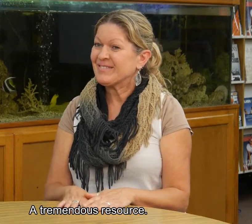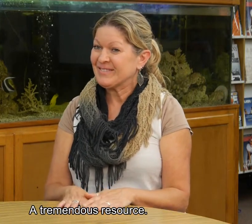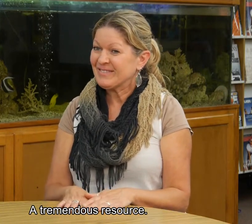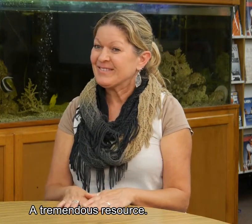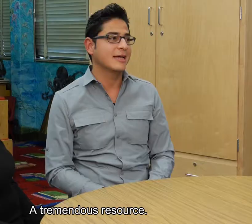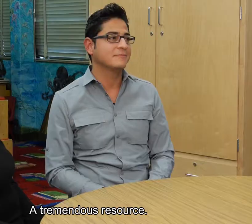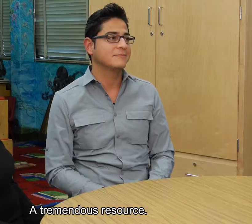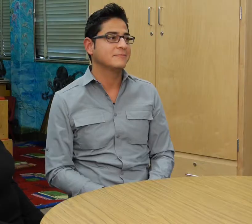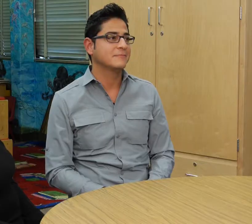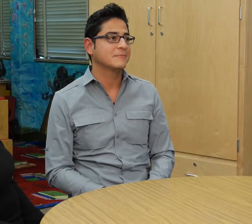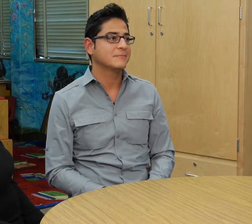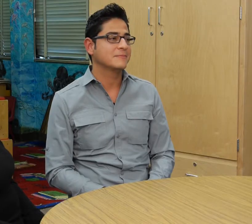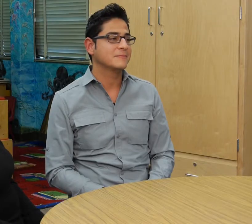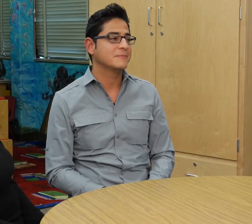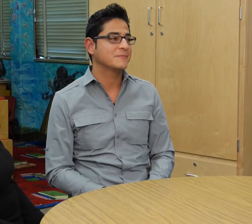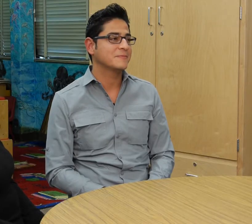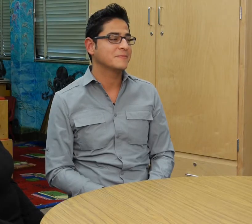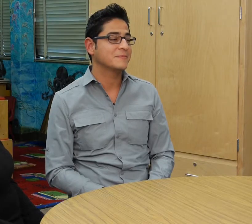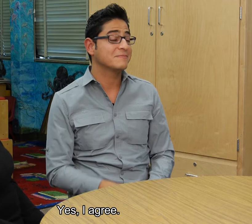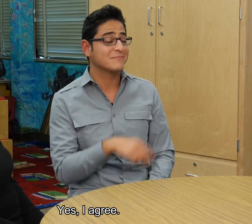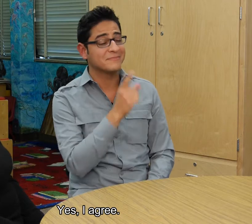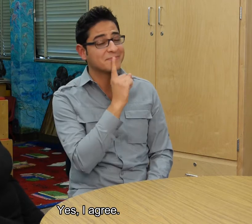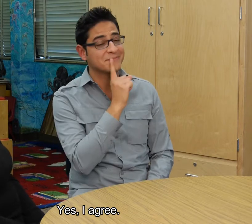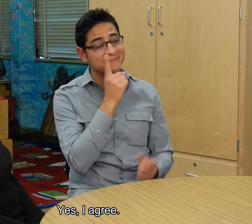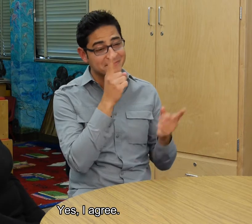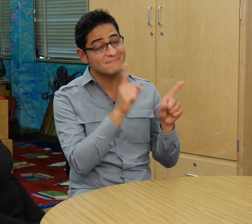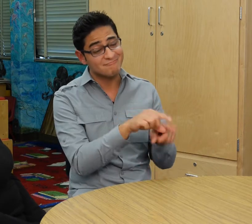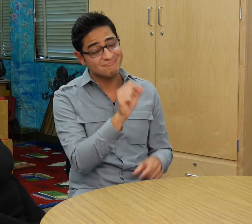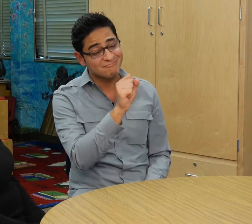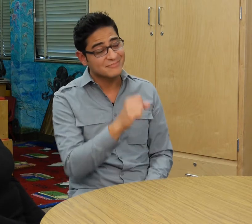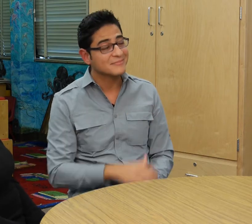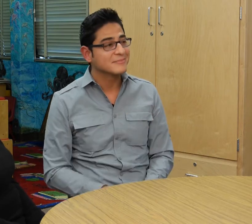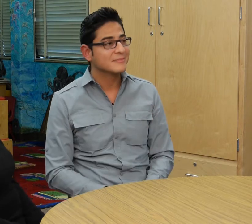herramienta. Sí, de acuerdo. Gracias.